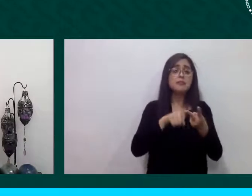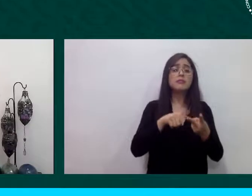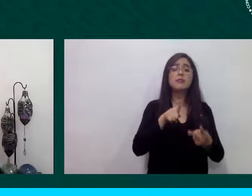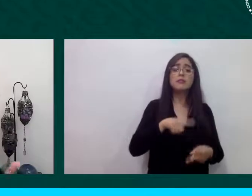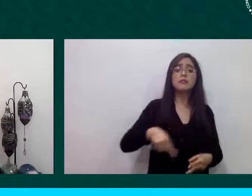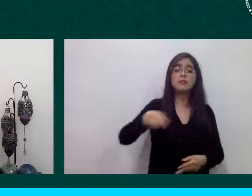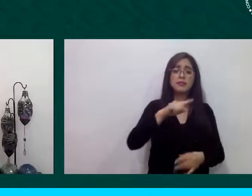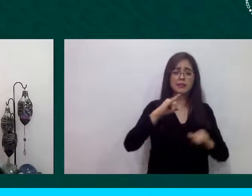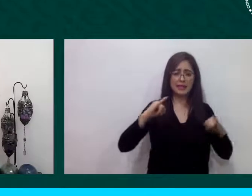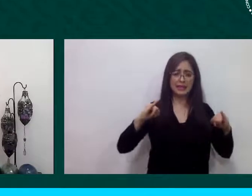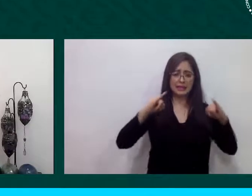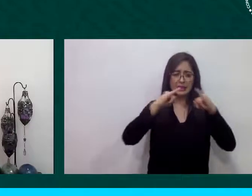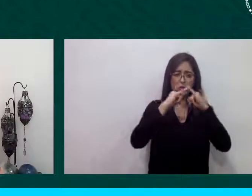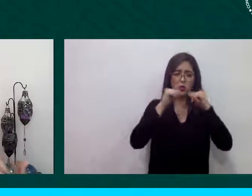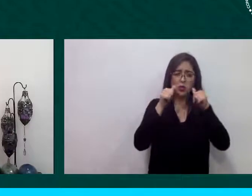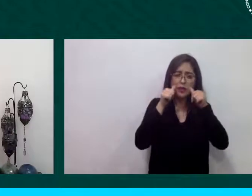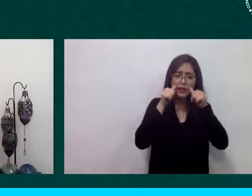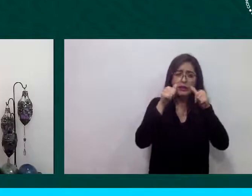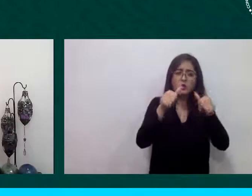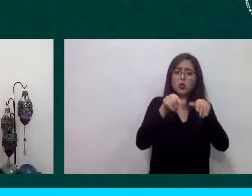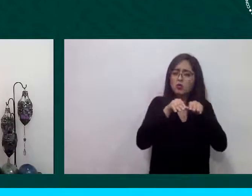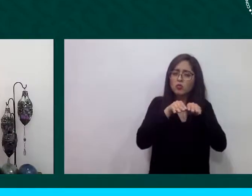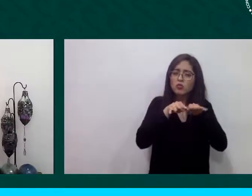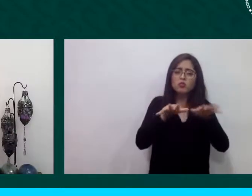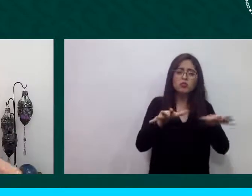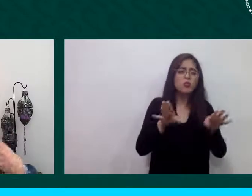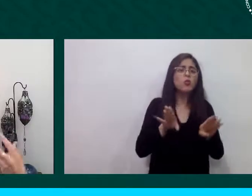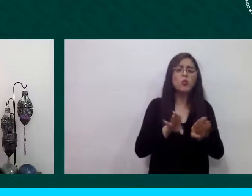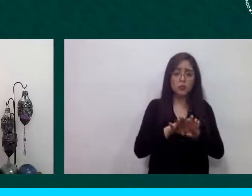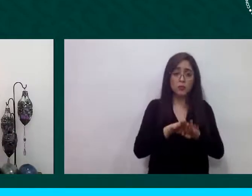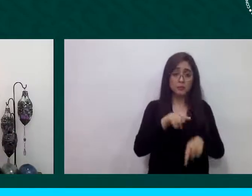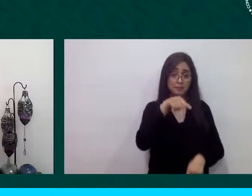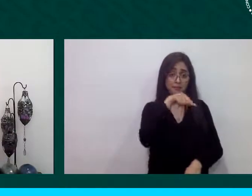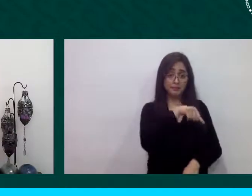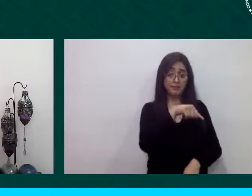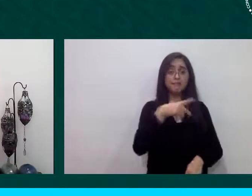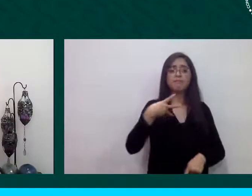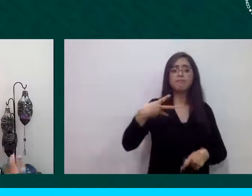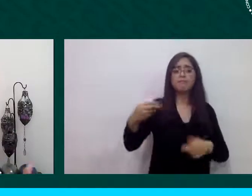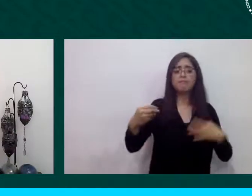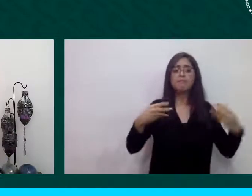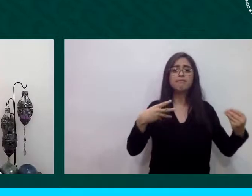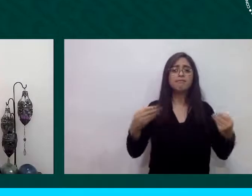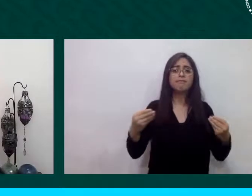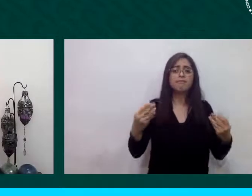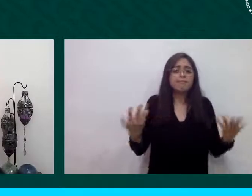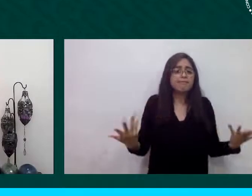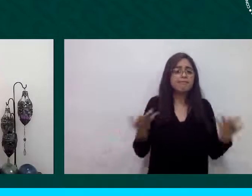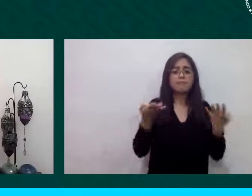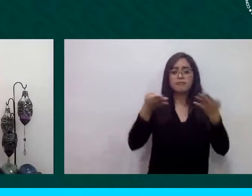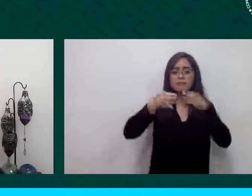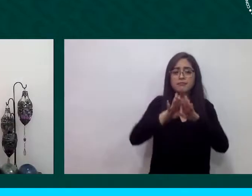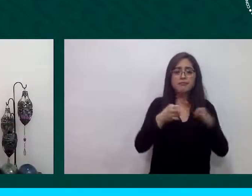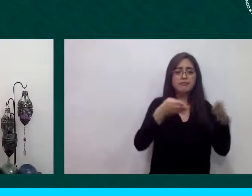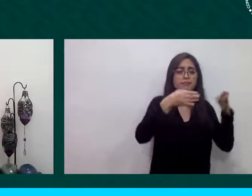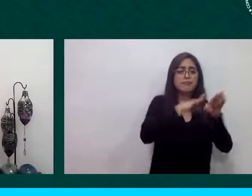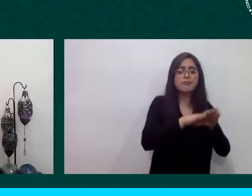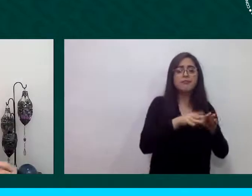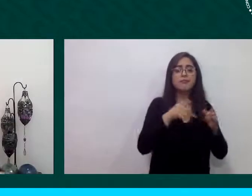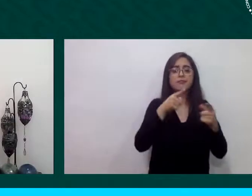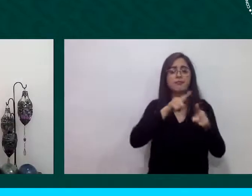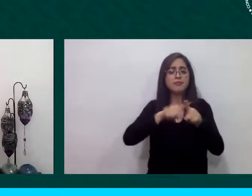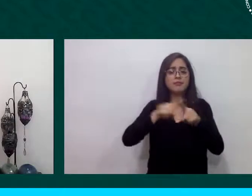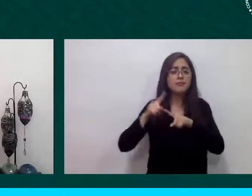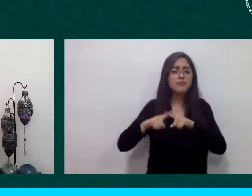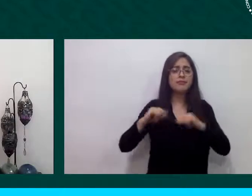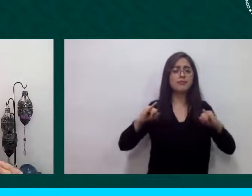debido a la pandemia cerraron dependencias cerró iniciativa privada recursos humanos y fue